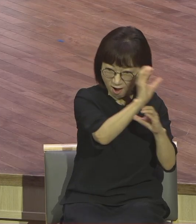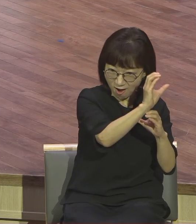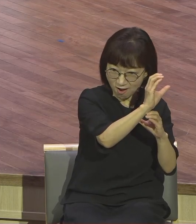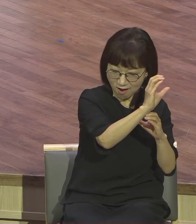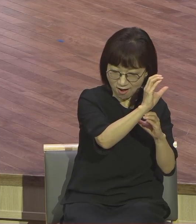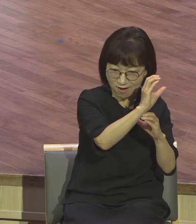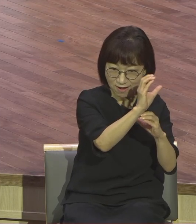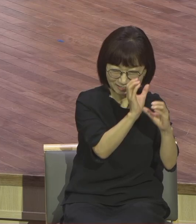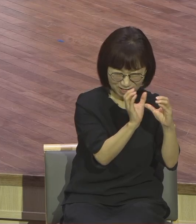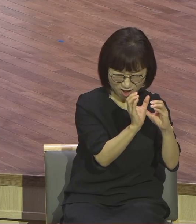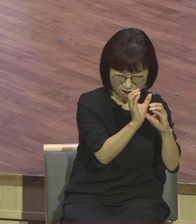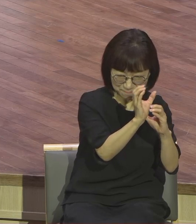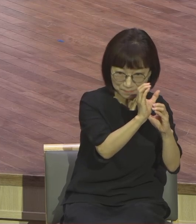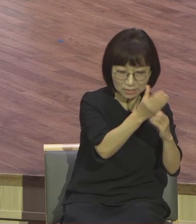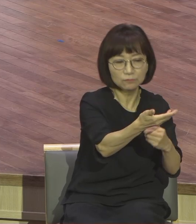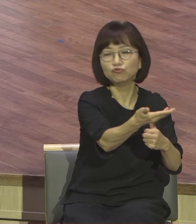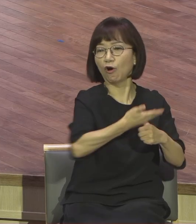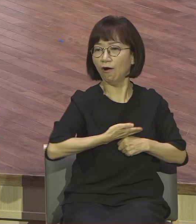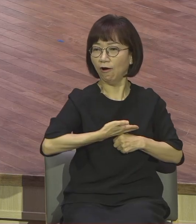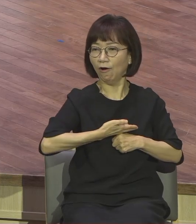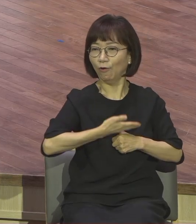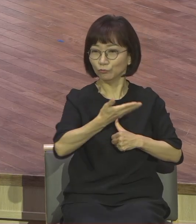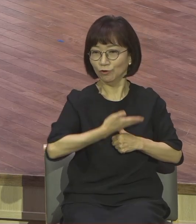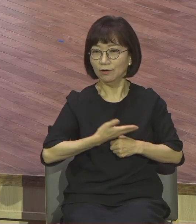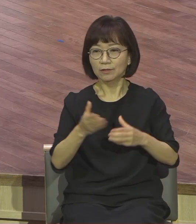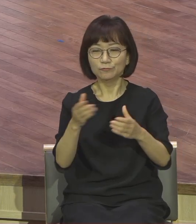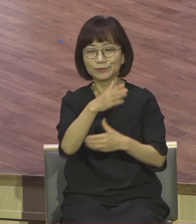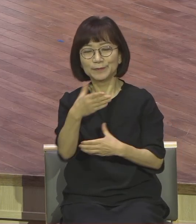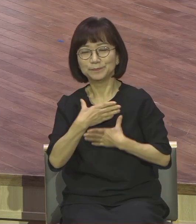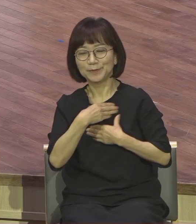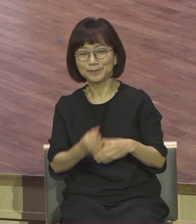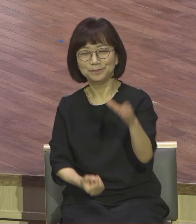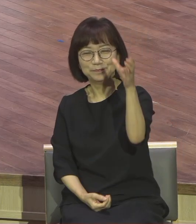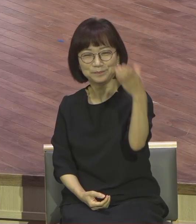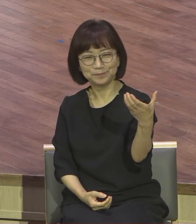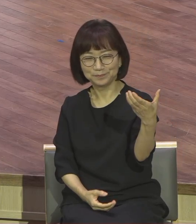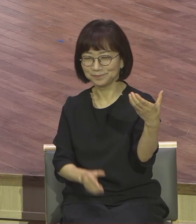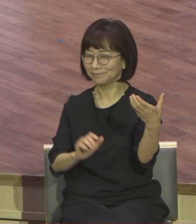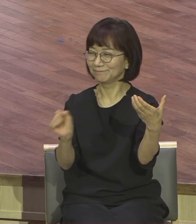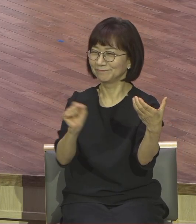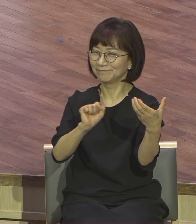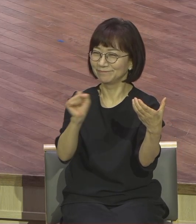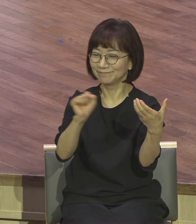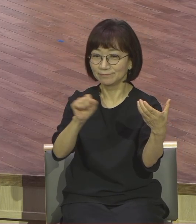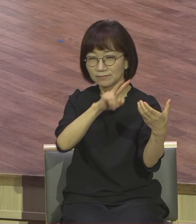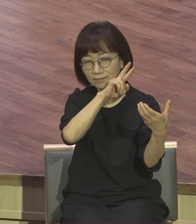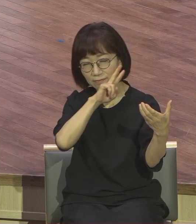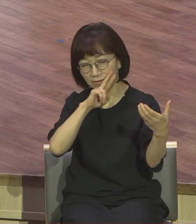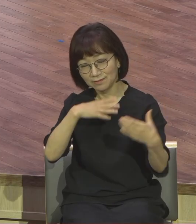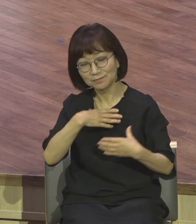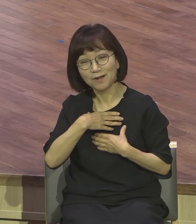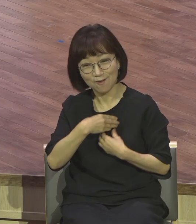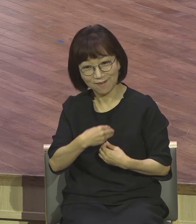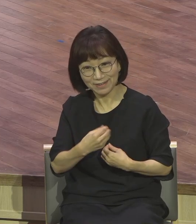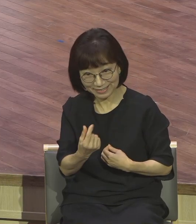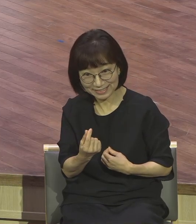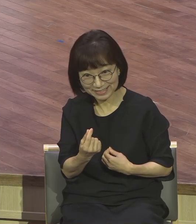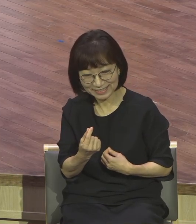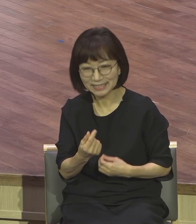업데이트해가지고 고객 관리 편리를 제공하잖아요. 자 영적으로 마찬가지입니다. 매번 여러분 예배해